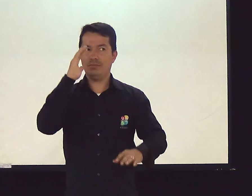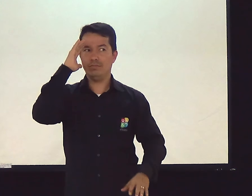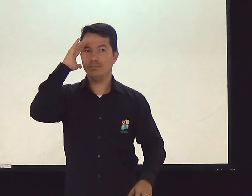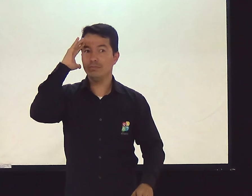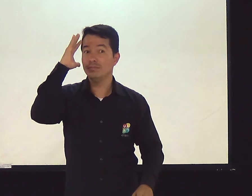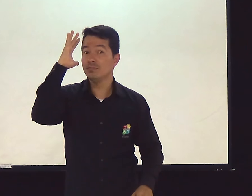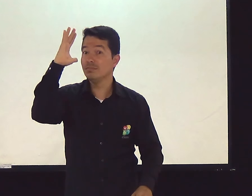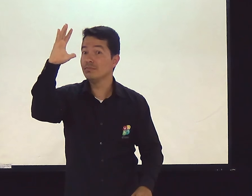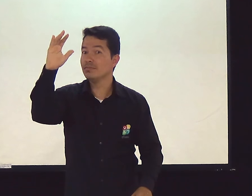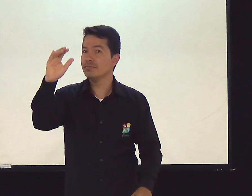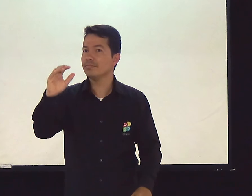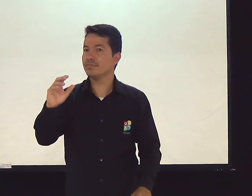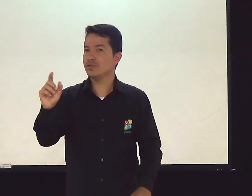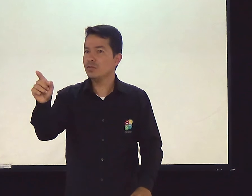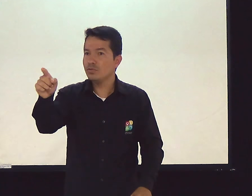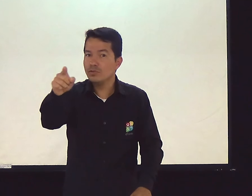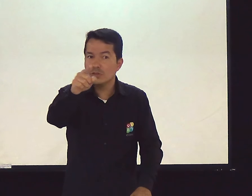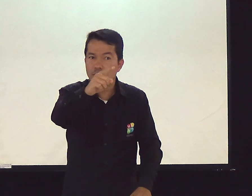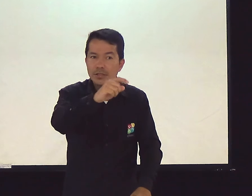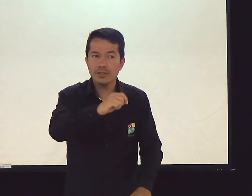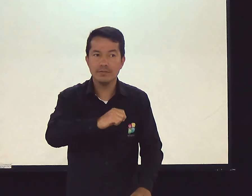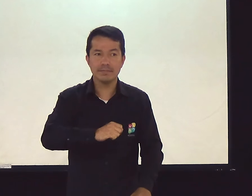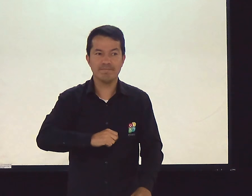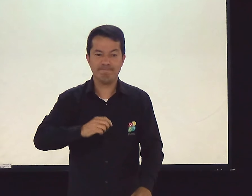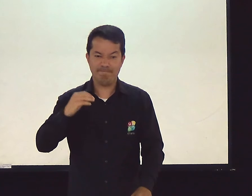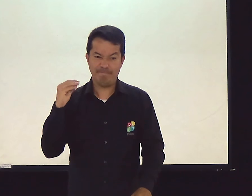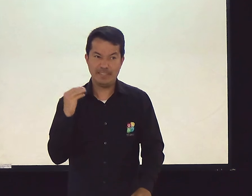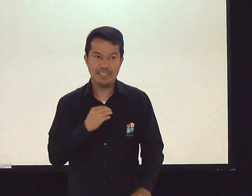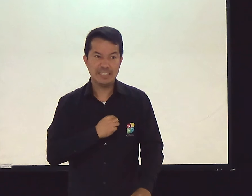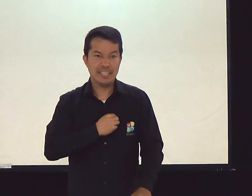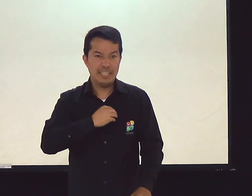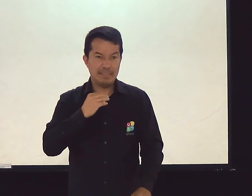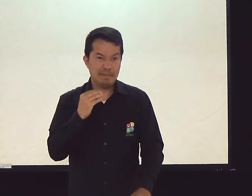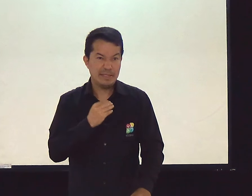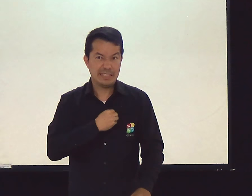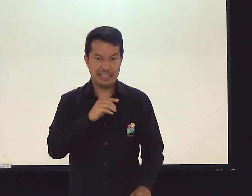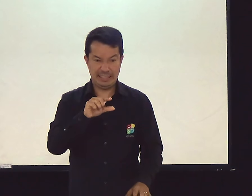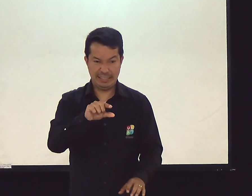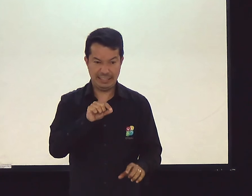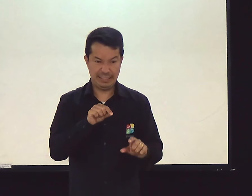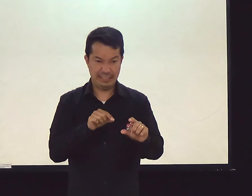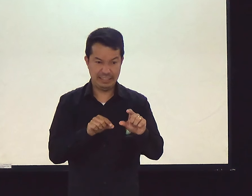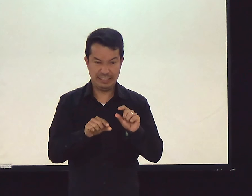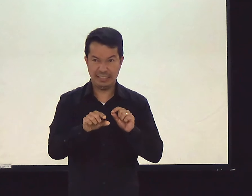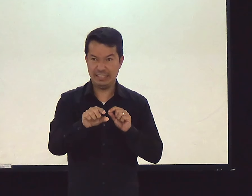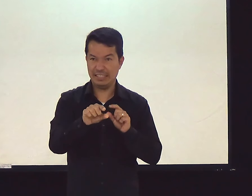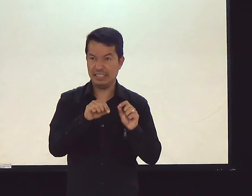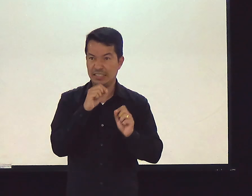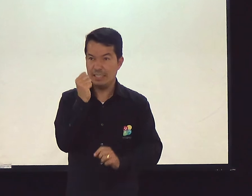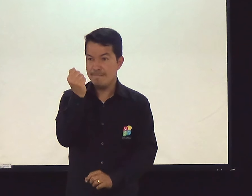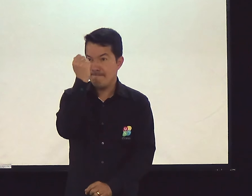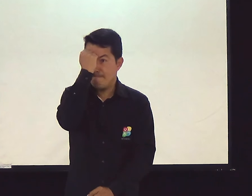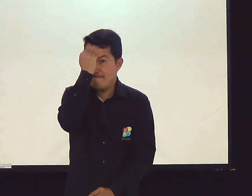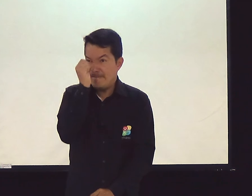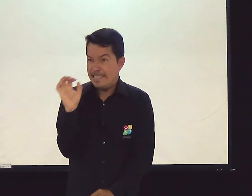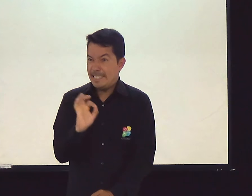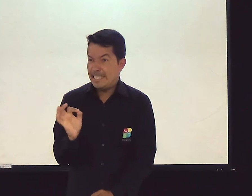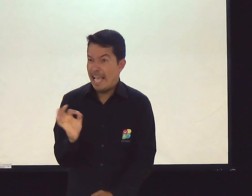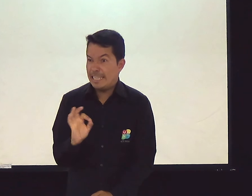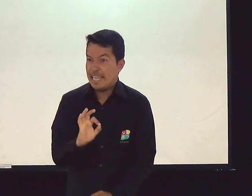atenção. Porque imagina. Imagina. Porque você continua nessa vida de pecado. E pecado. E peca de novo. Mas não